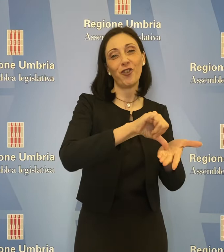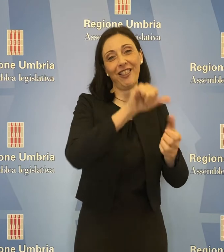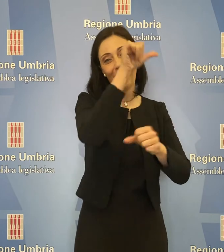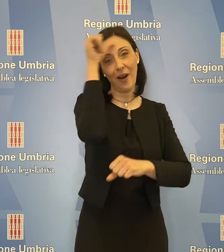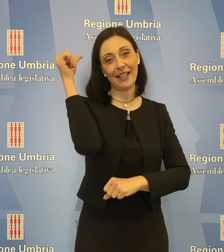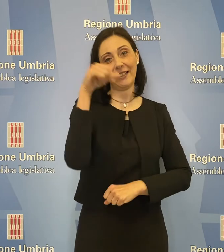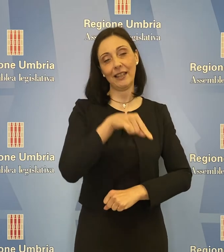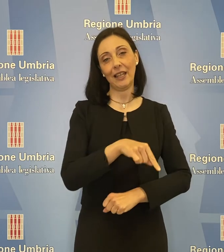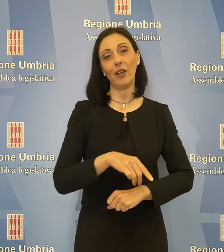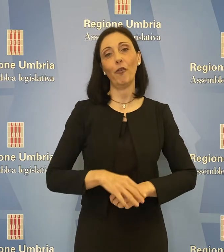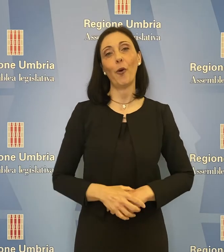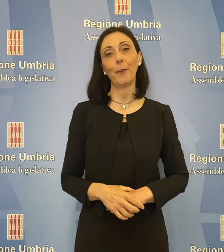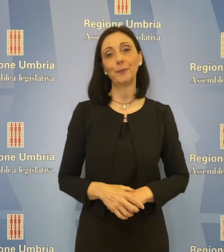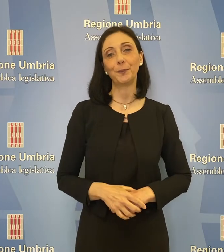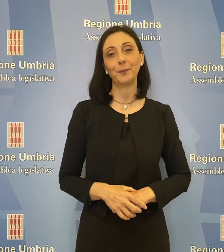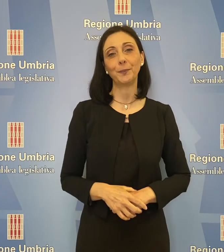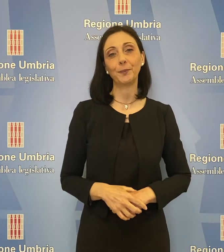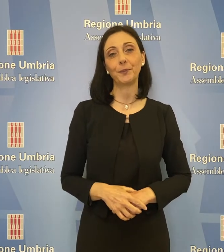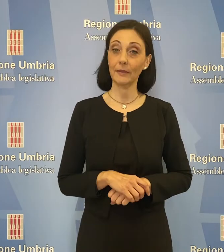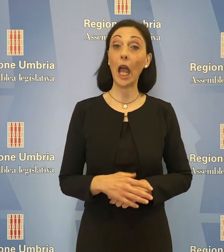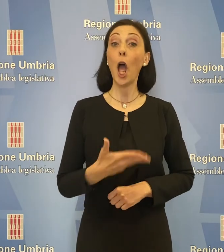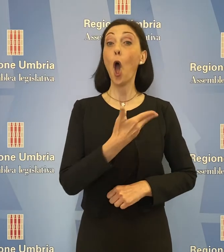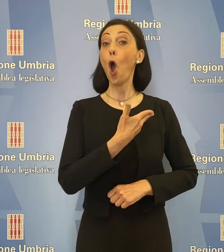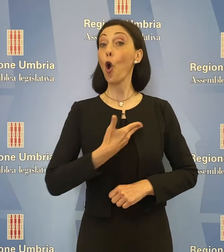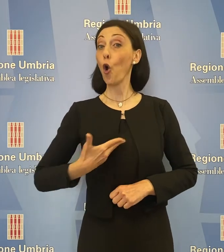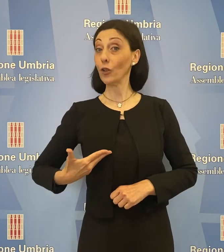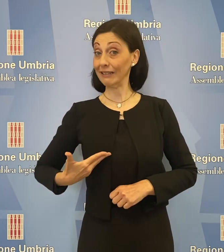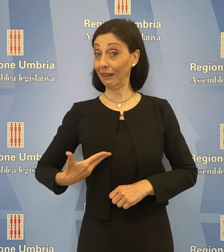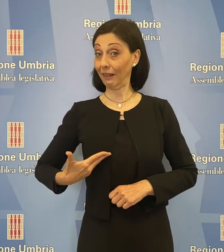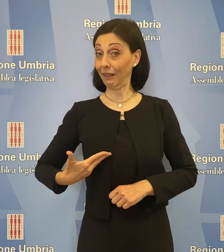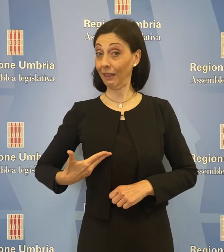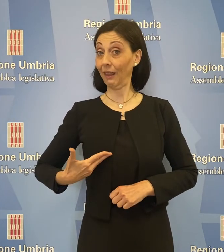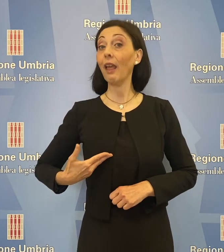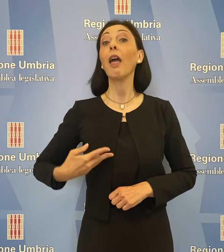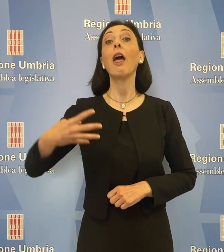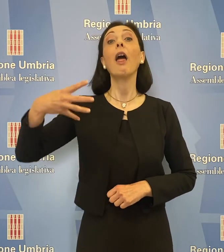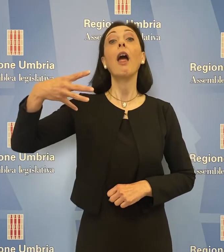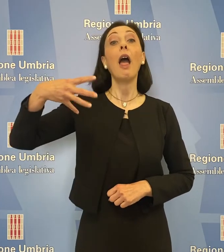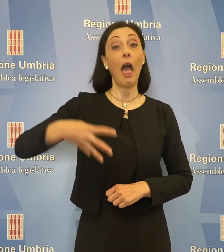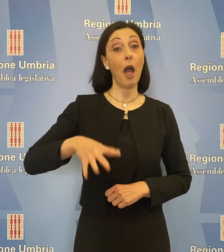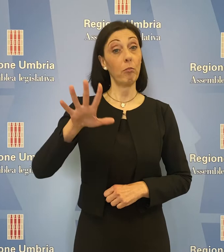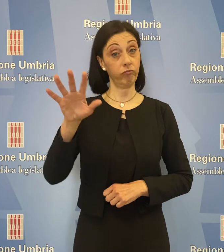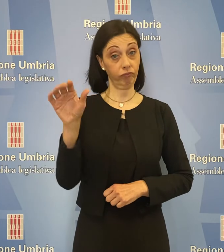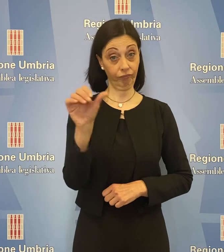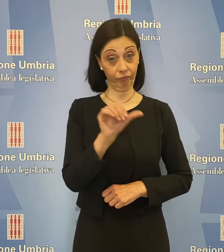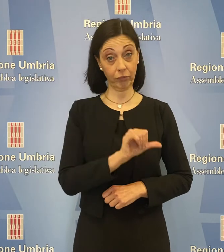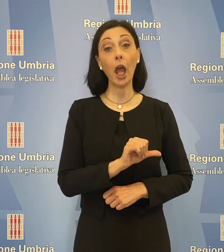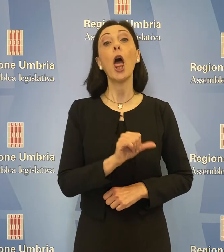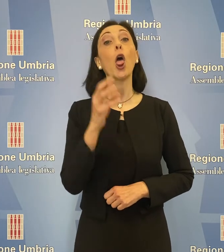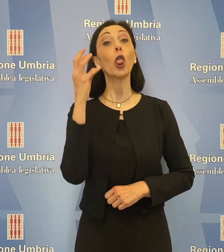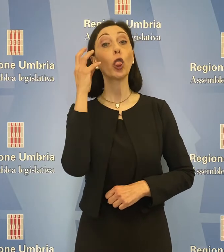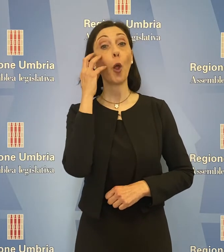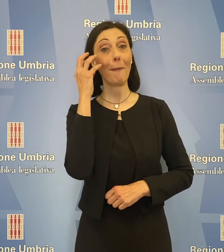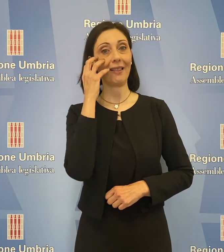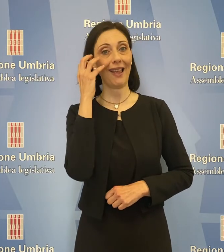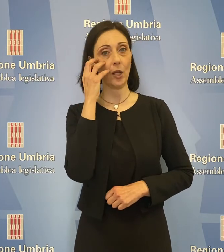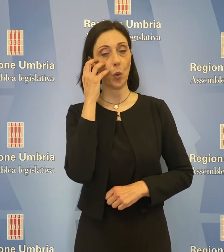centri estivi. Il consigliere del Movimento 5 Stelle, Thomas De Luca, ha illustrato la sua